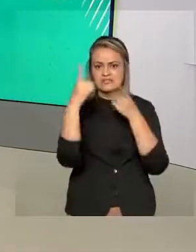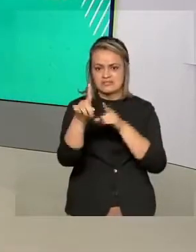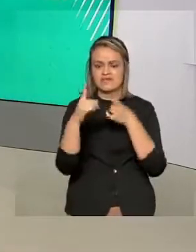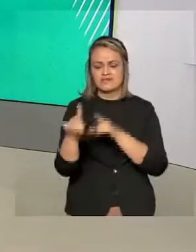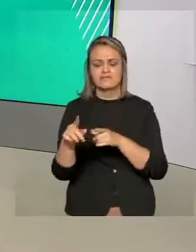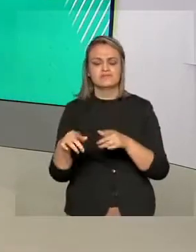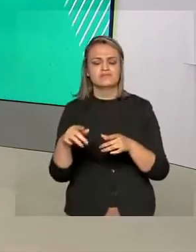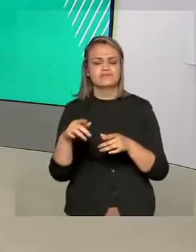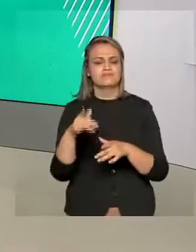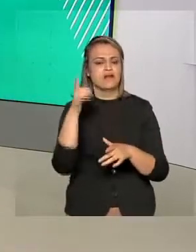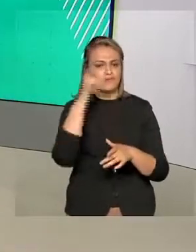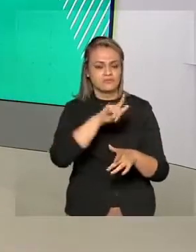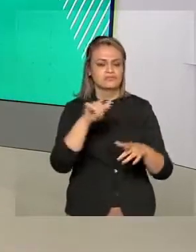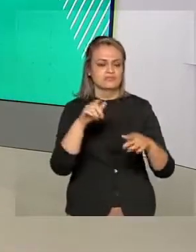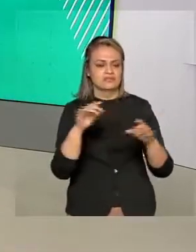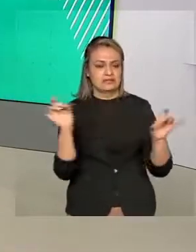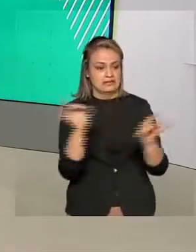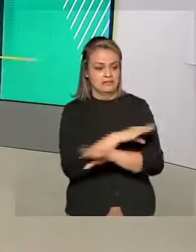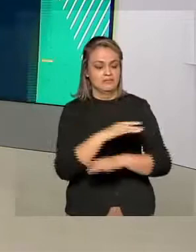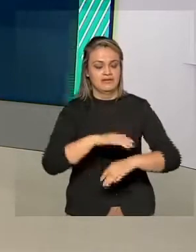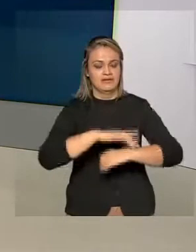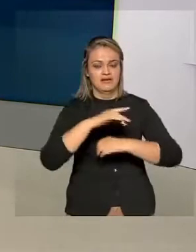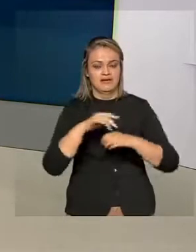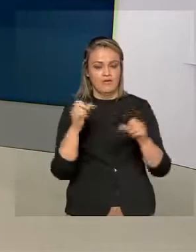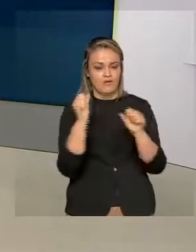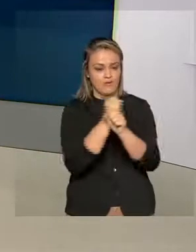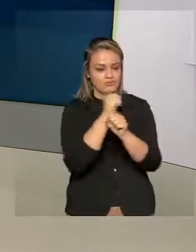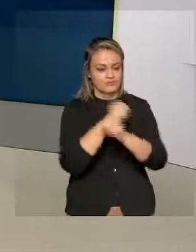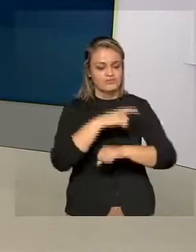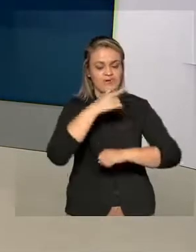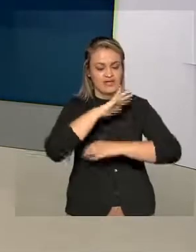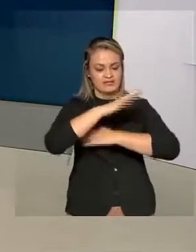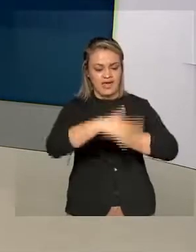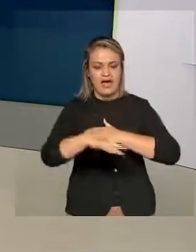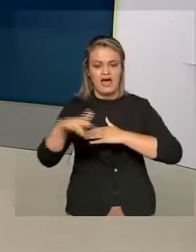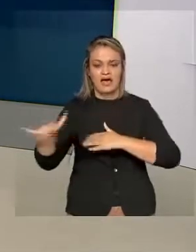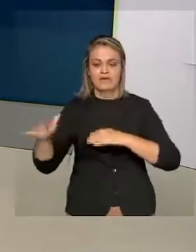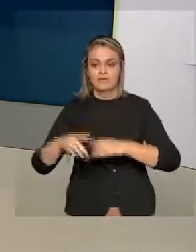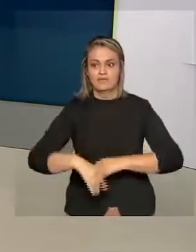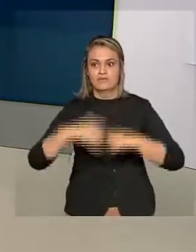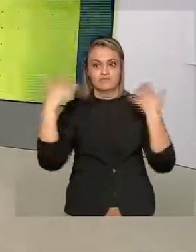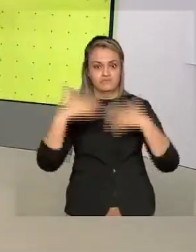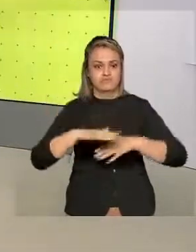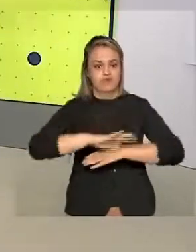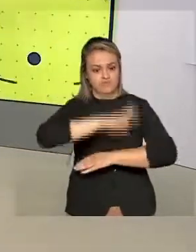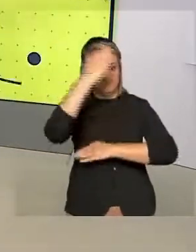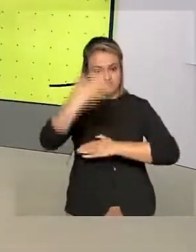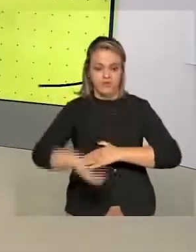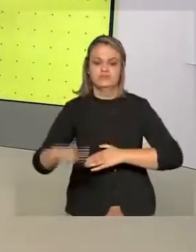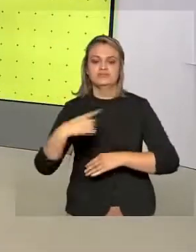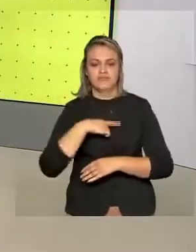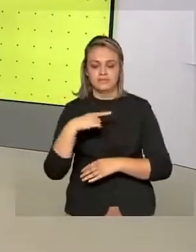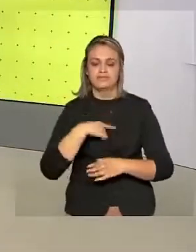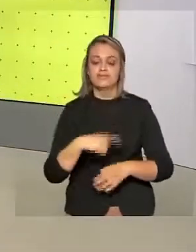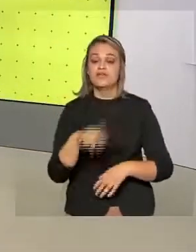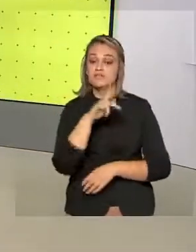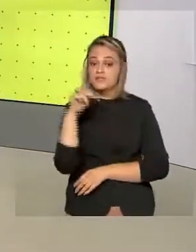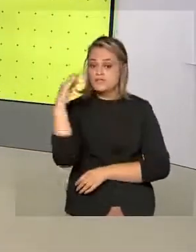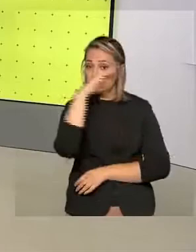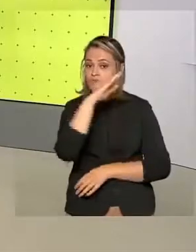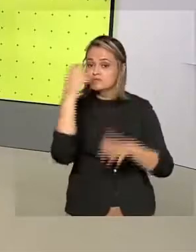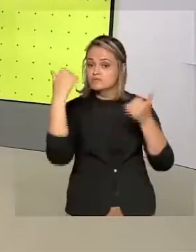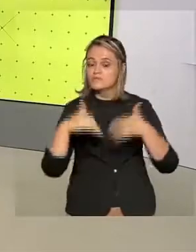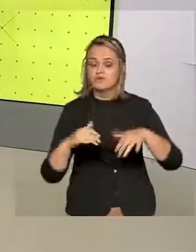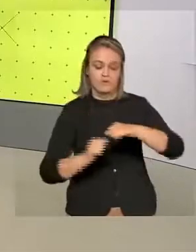E o presidente Jair Bolsonaro disse que a